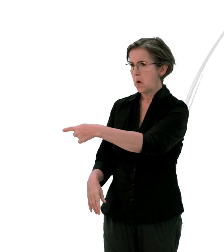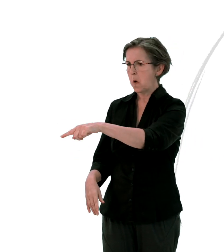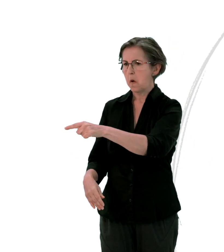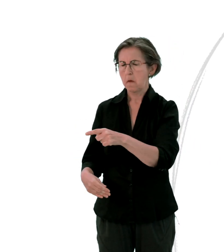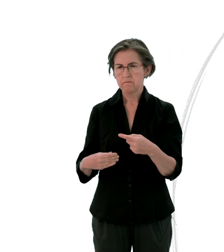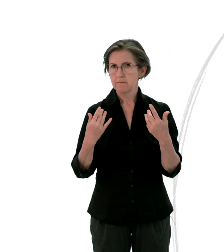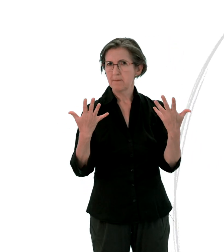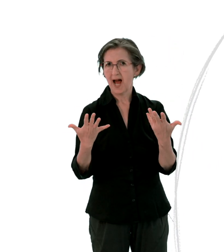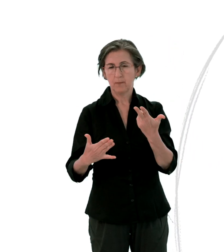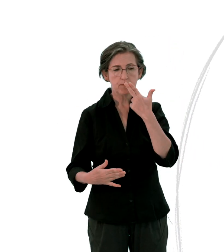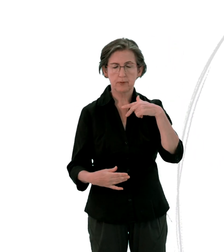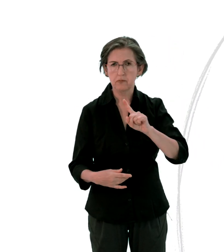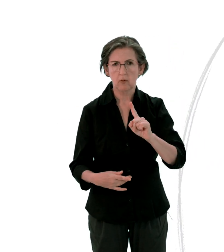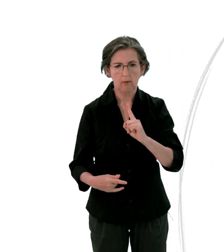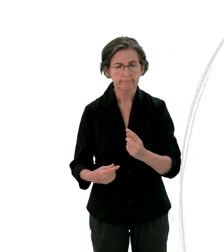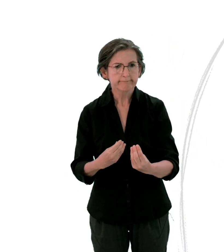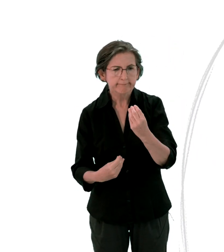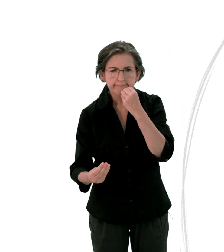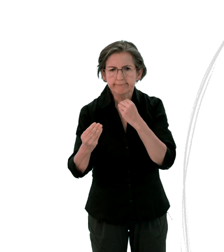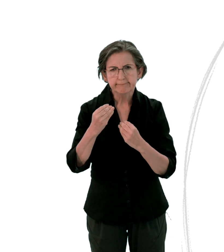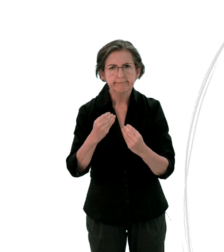c'est-à-dire non lavées selon la coutume religieuse.